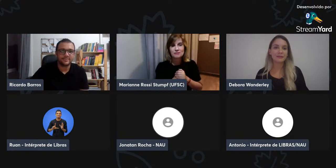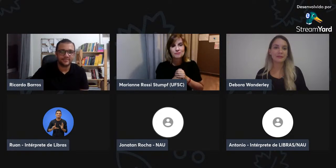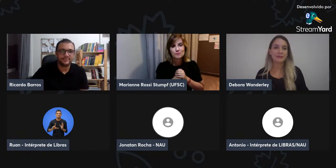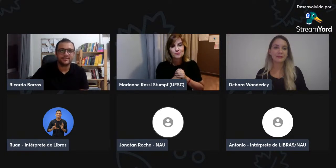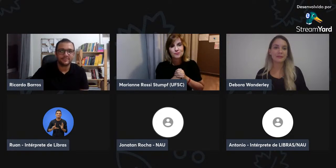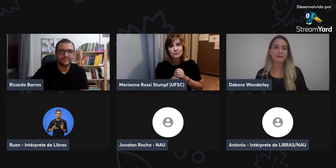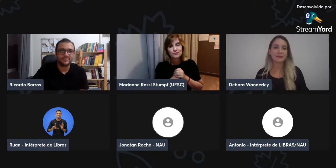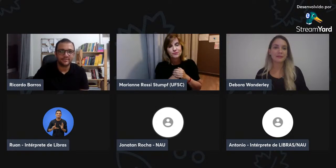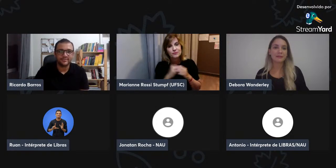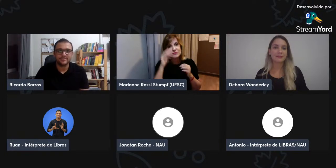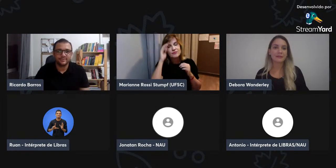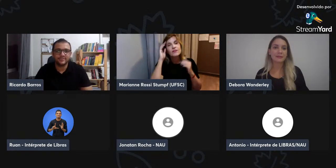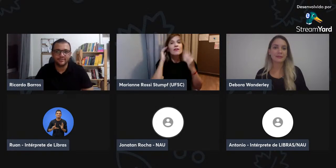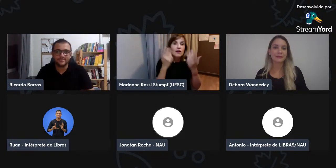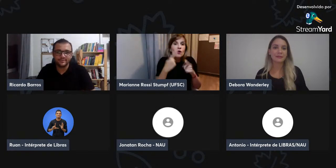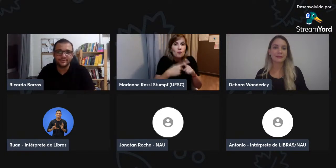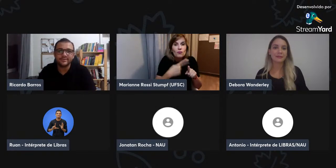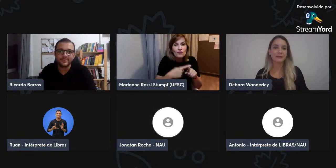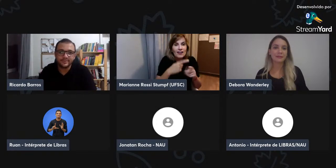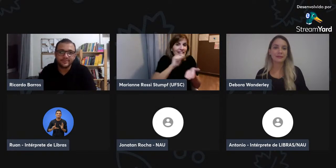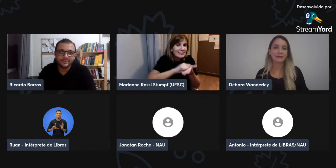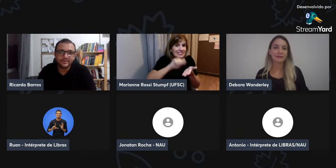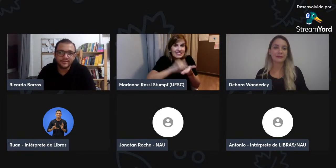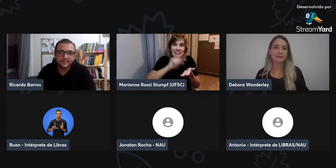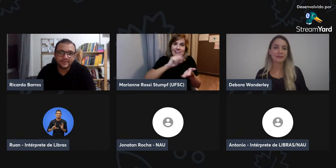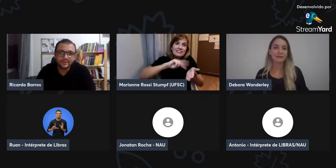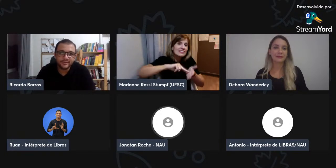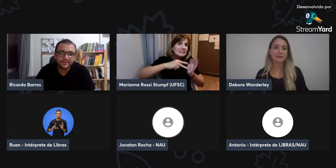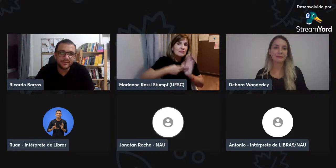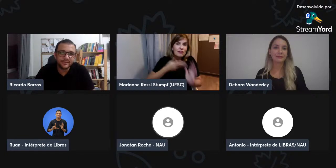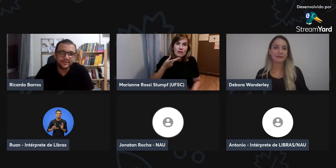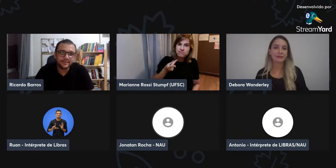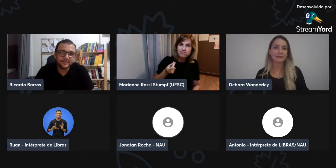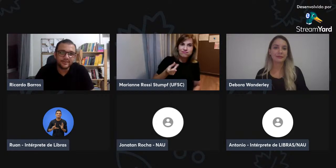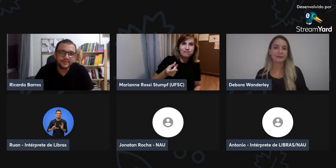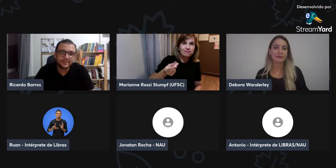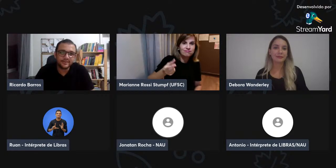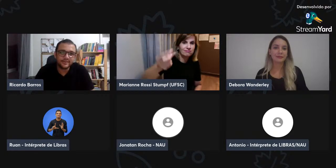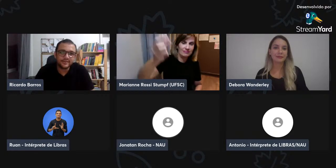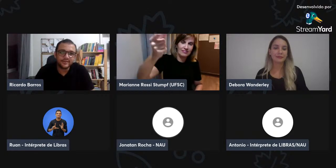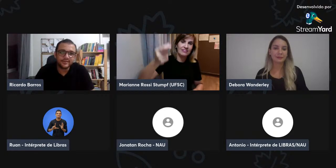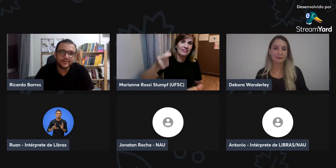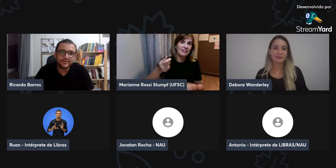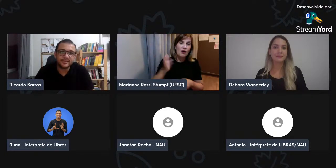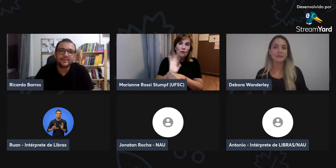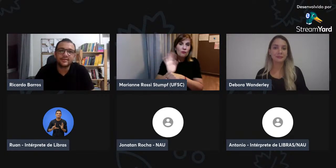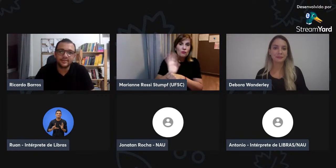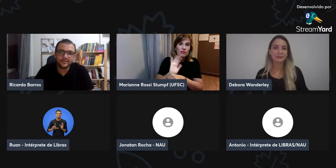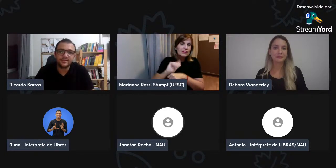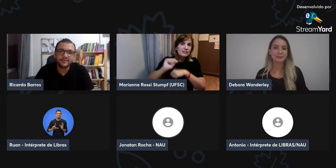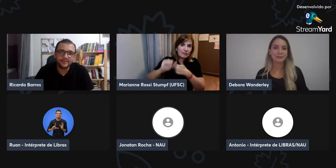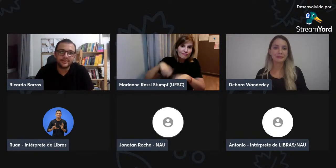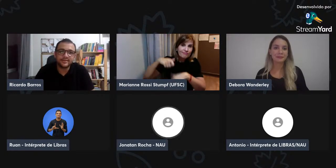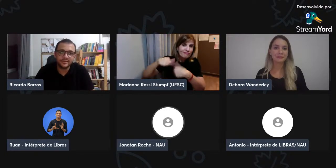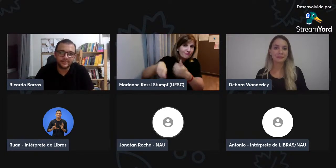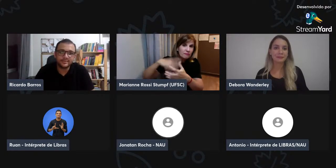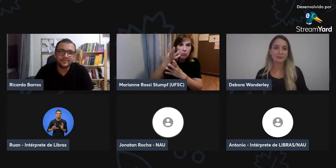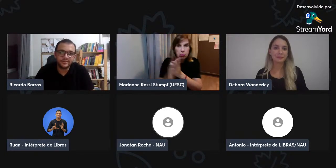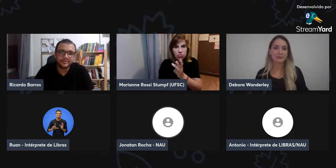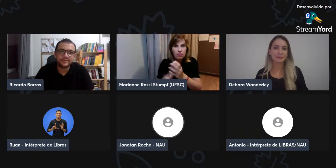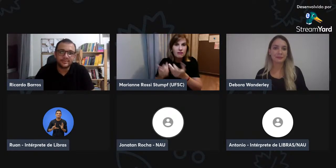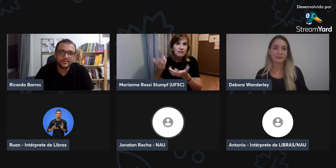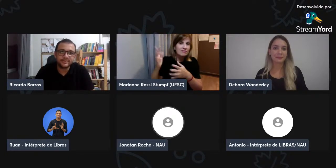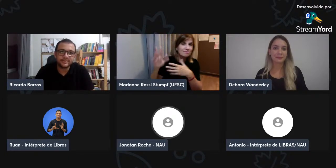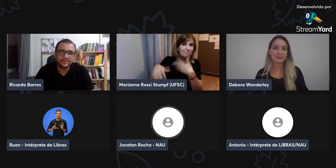Era difícil a comunicação, né? Da língua de sinais... Por escrito, né? Então... Por um longo período,